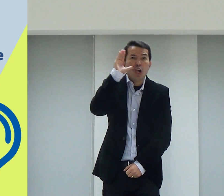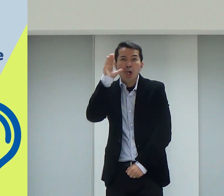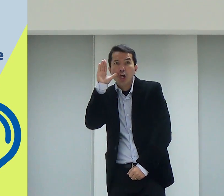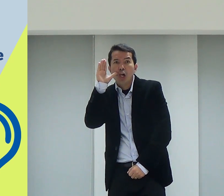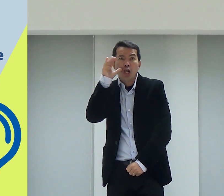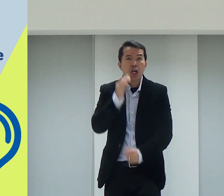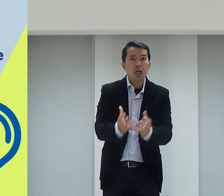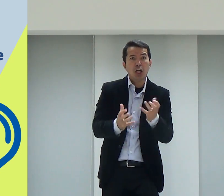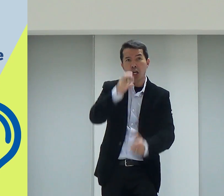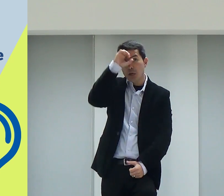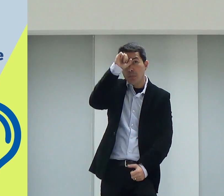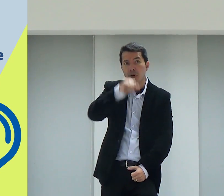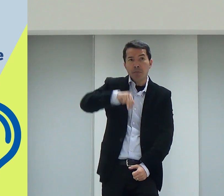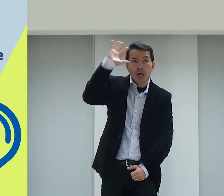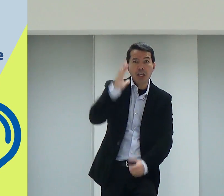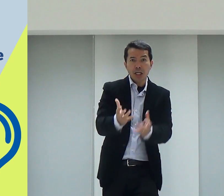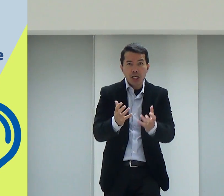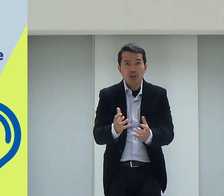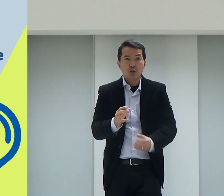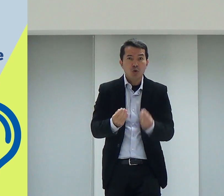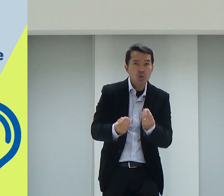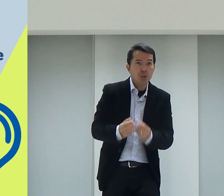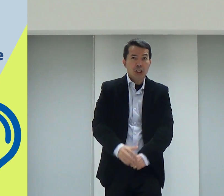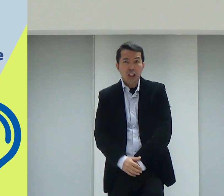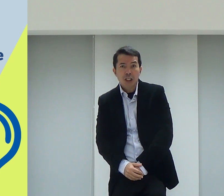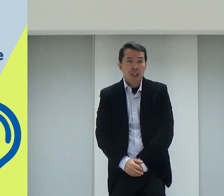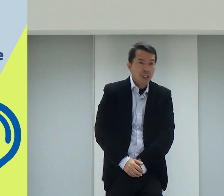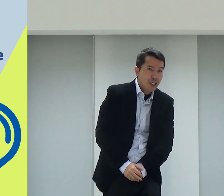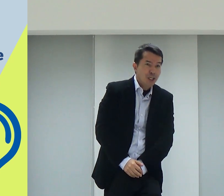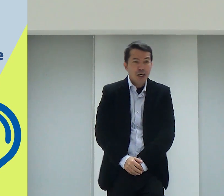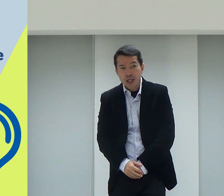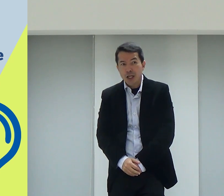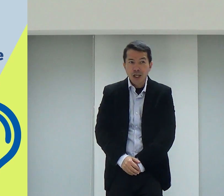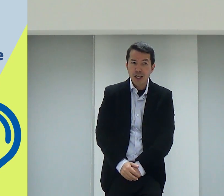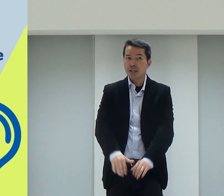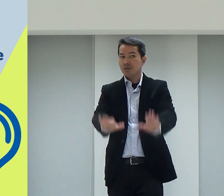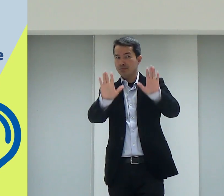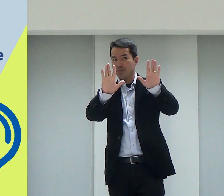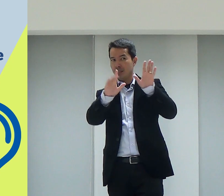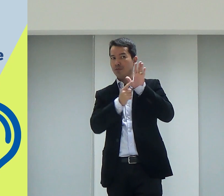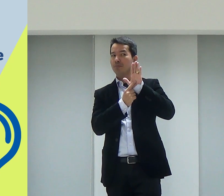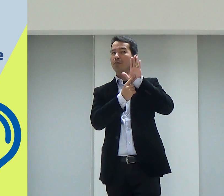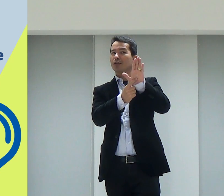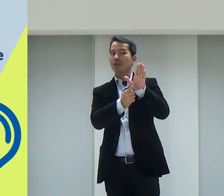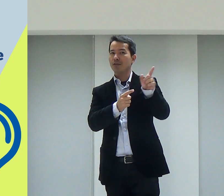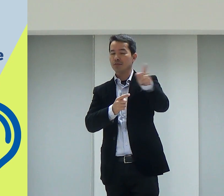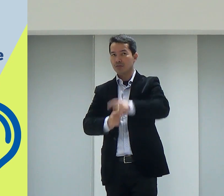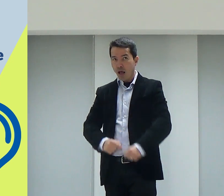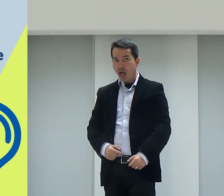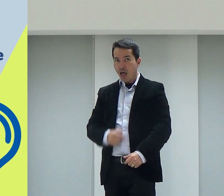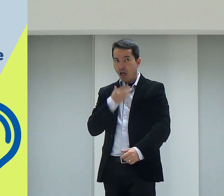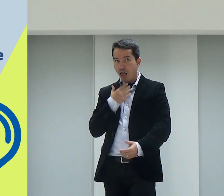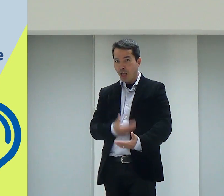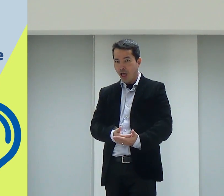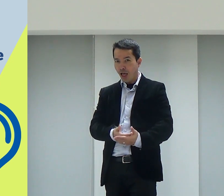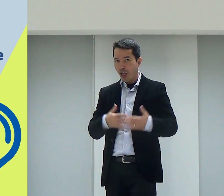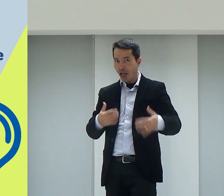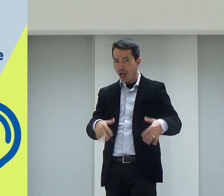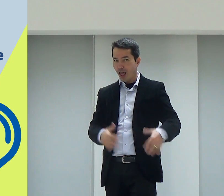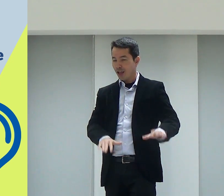curioso, aprendendo. Ai, eu quero aprender mais. Ai, eu preciso. Como é que eu vou fazer, né? Peraí que eu vou mostrar para vocês quem que é esse surdo.